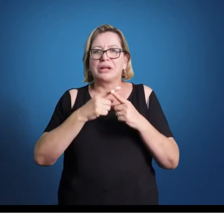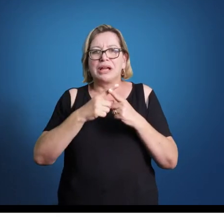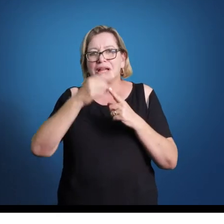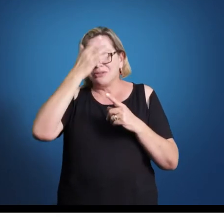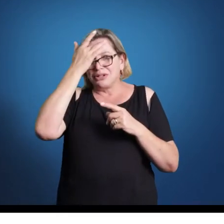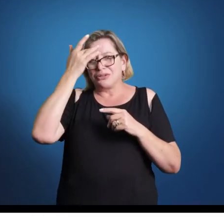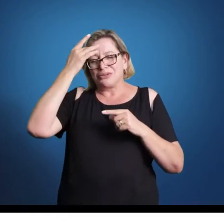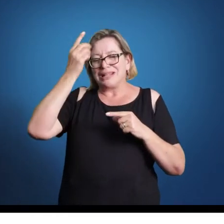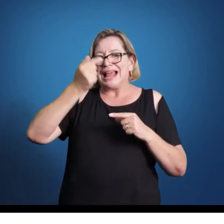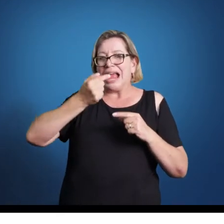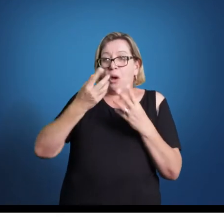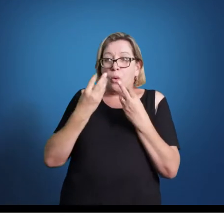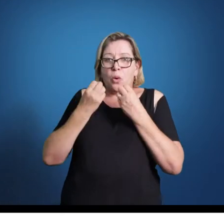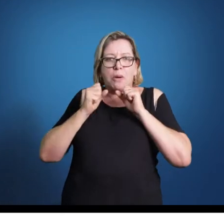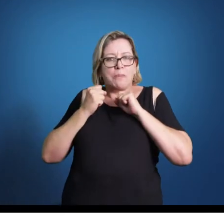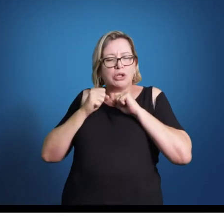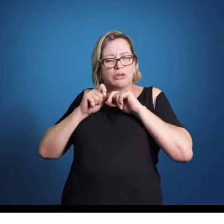óperas,